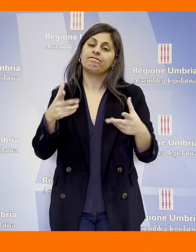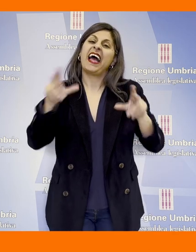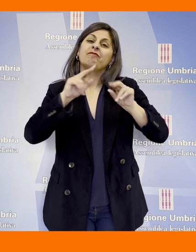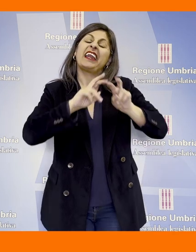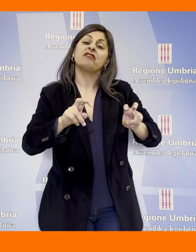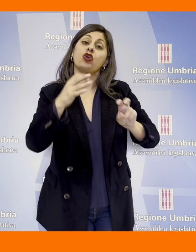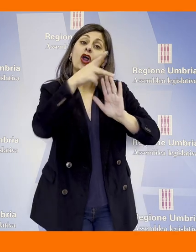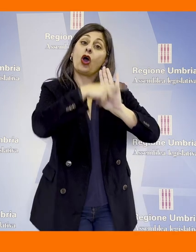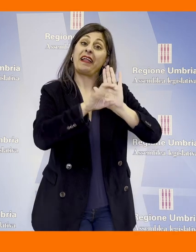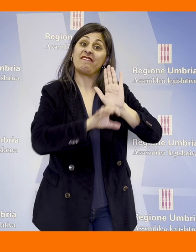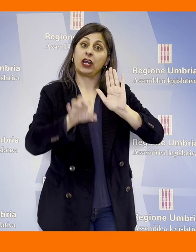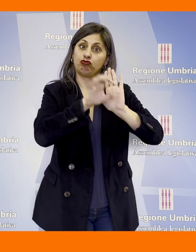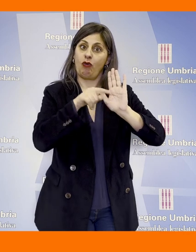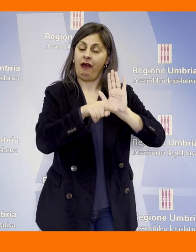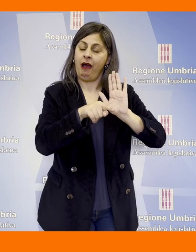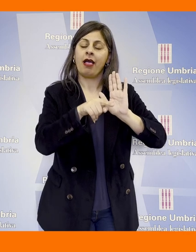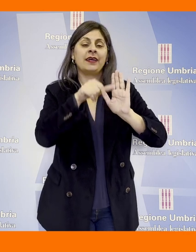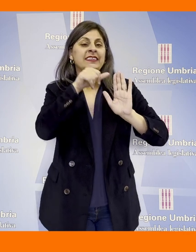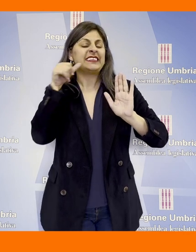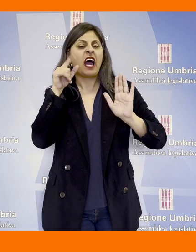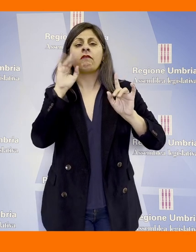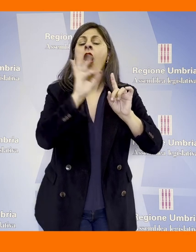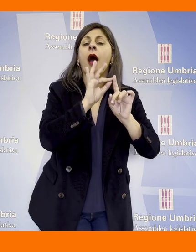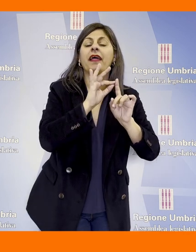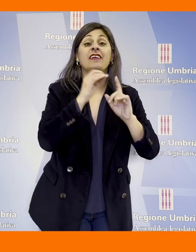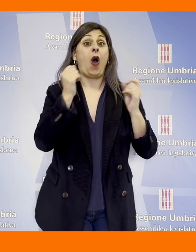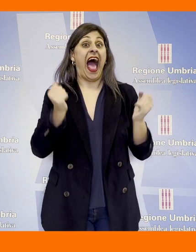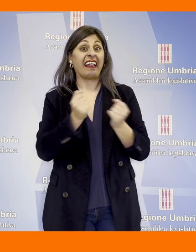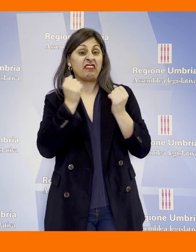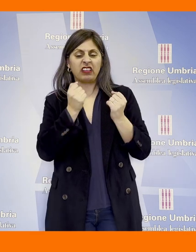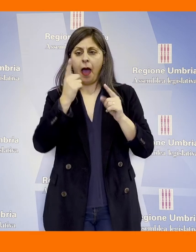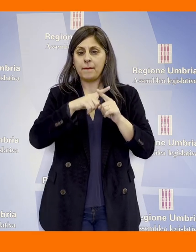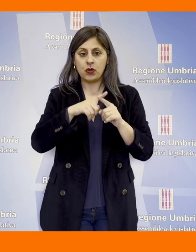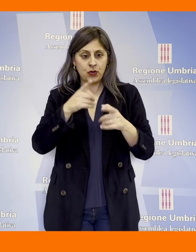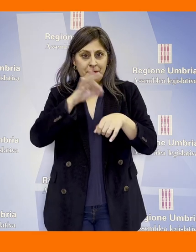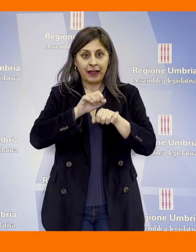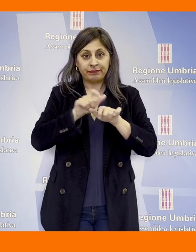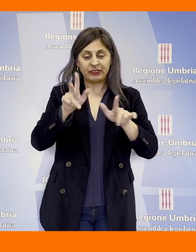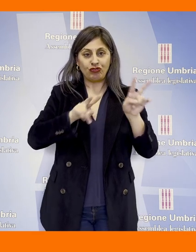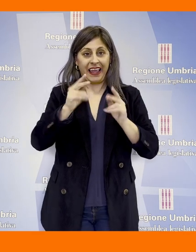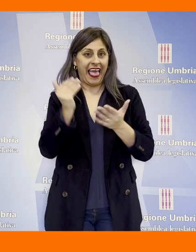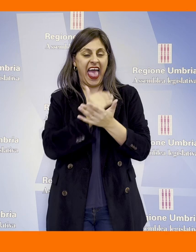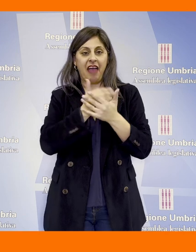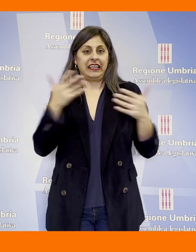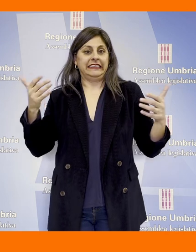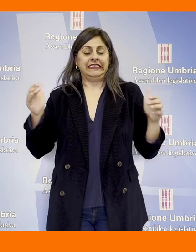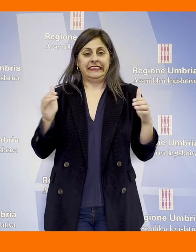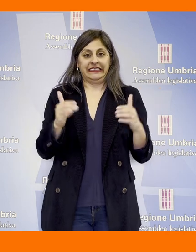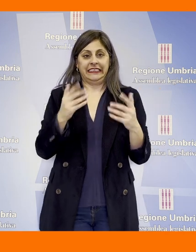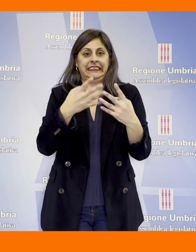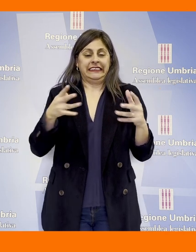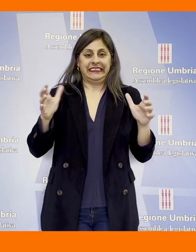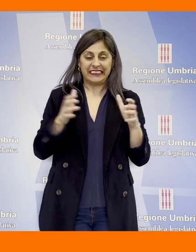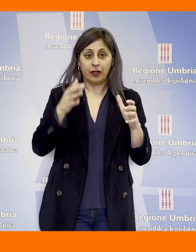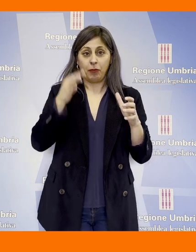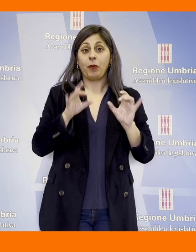revisione della normativa regionale in materia per rendere più agevole l'attività e le misure di contrasto alla diffusione